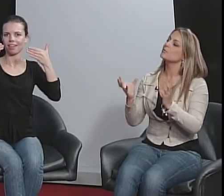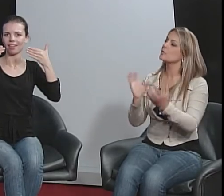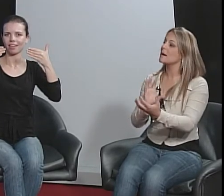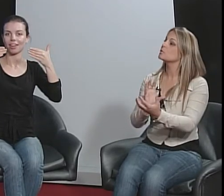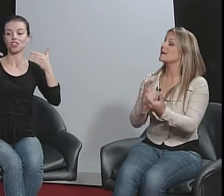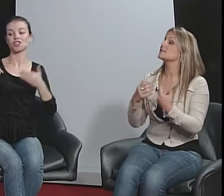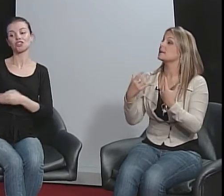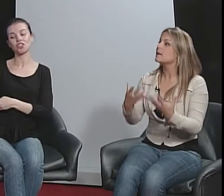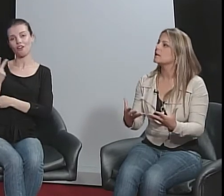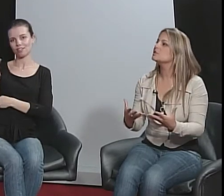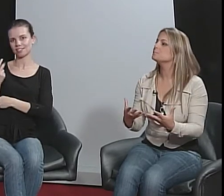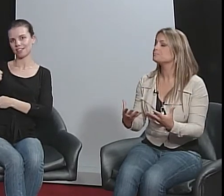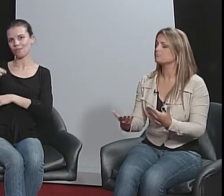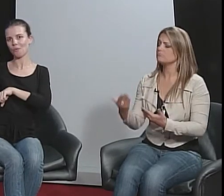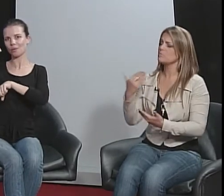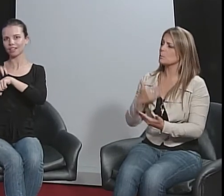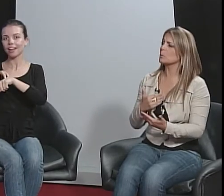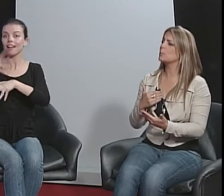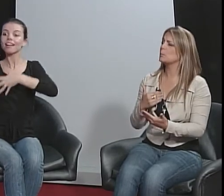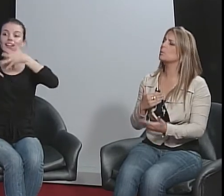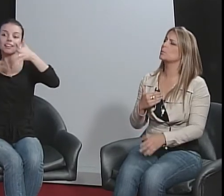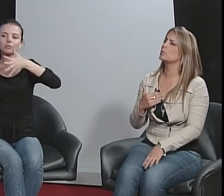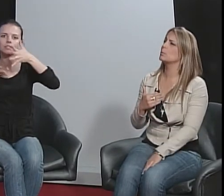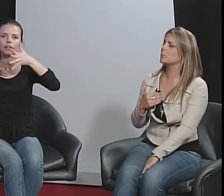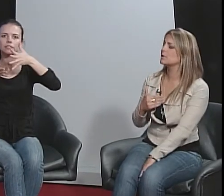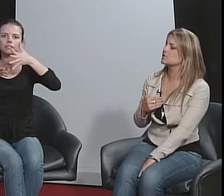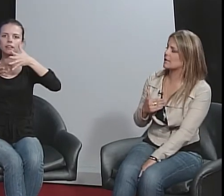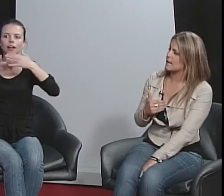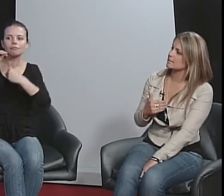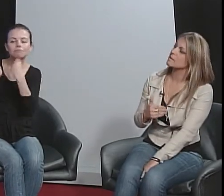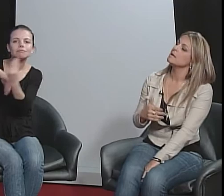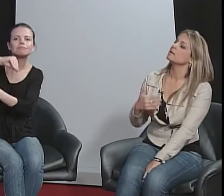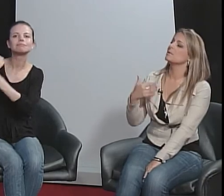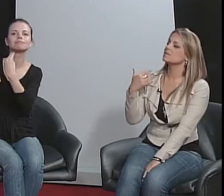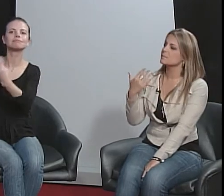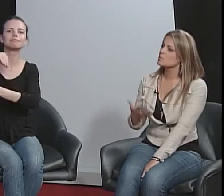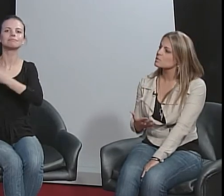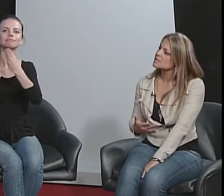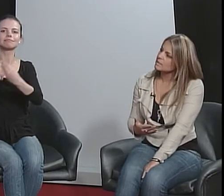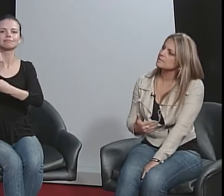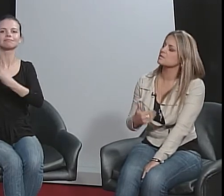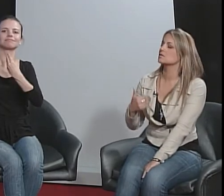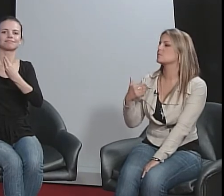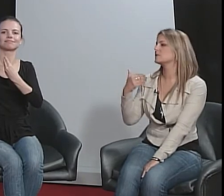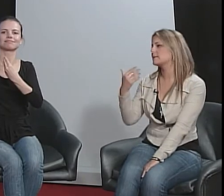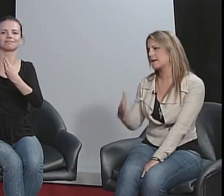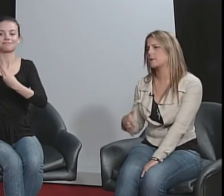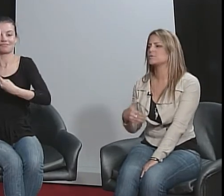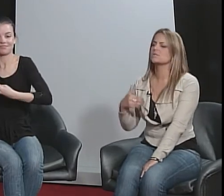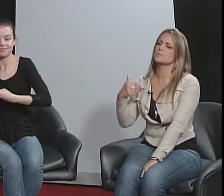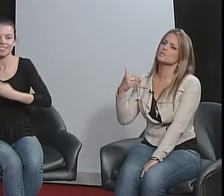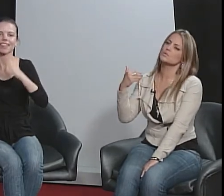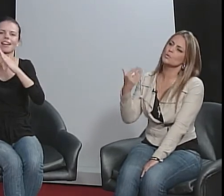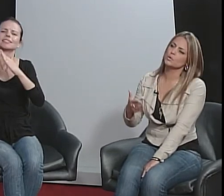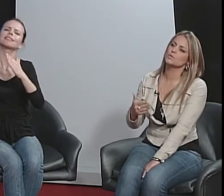formato mais atraente para o público de casa. Também nós temos bolsistas, nós temos intérpretes, temos surdos,